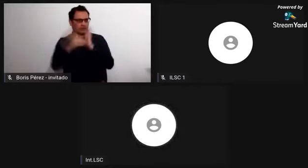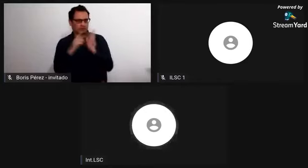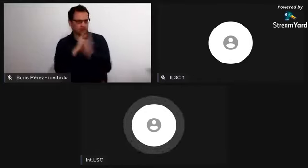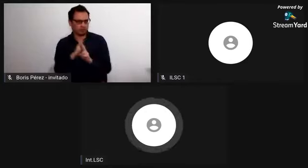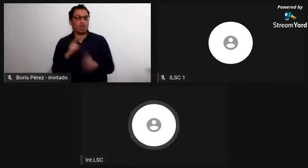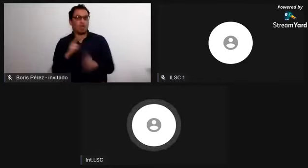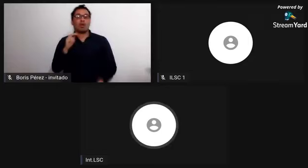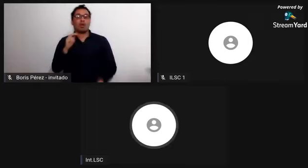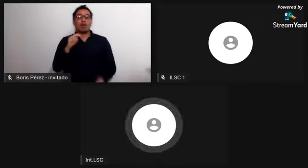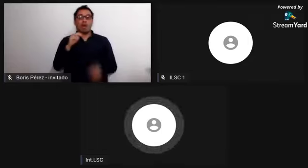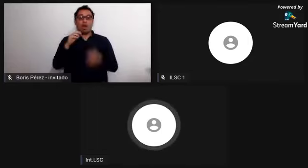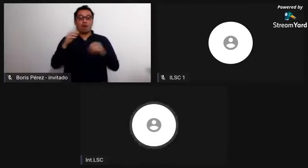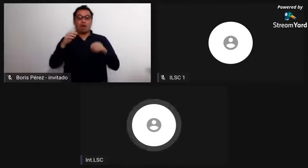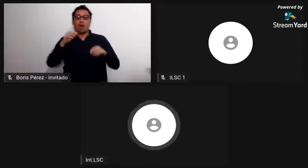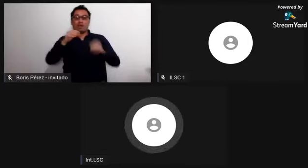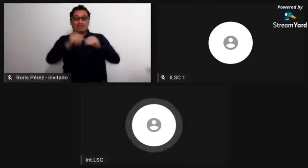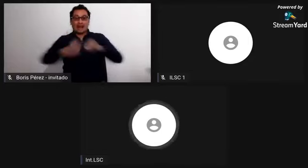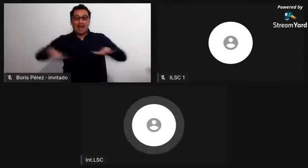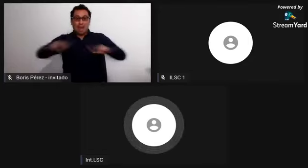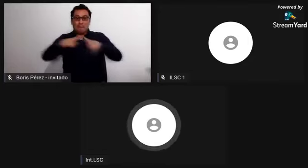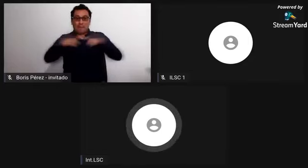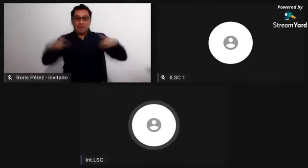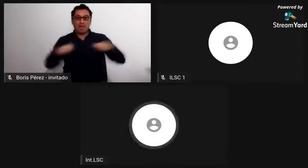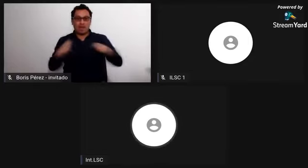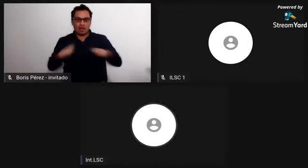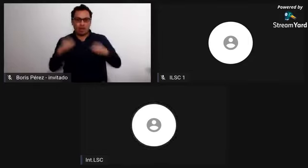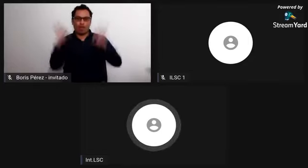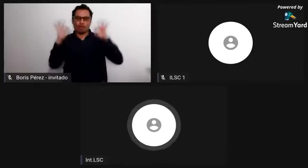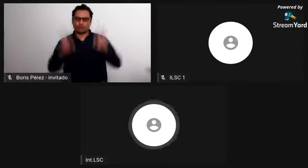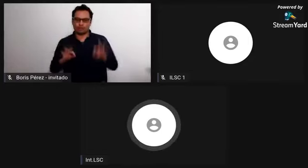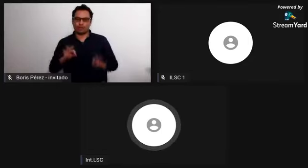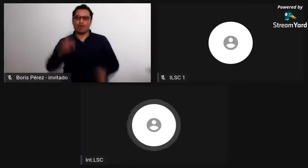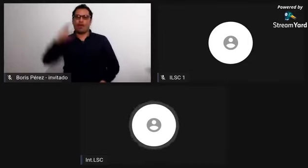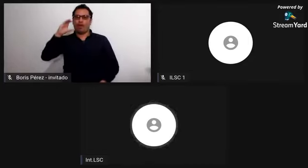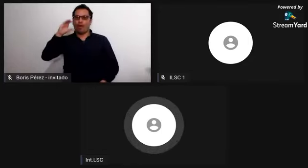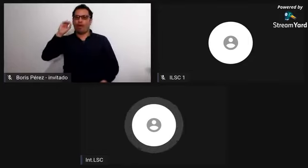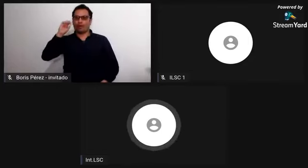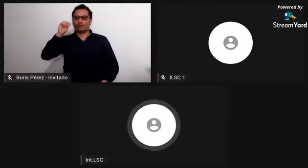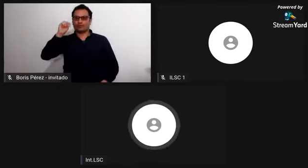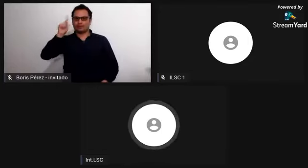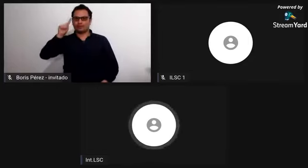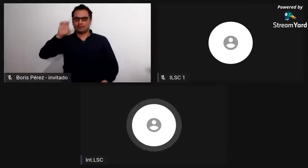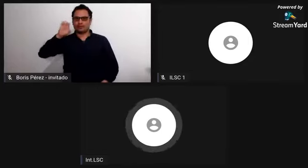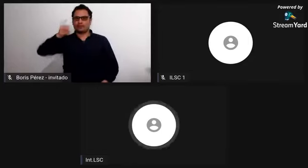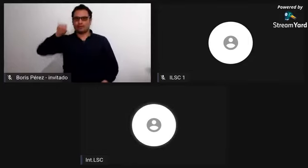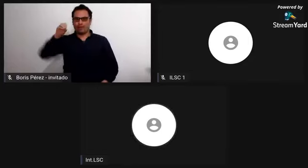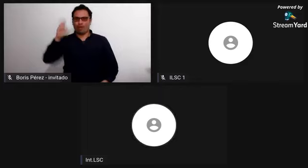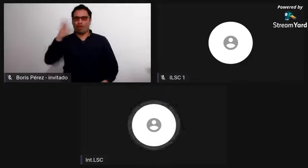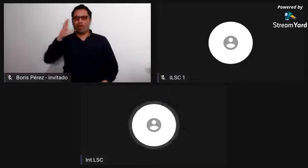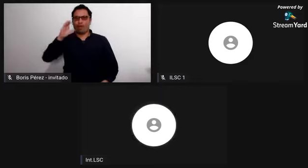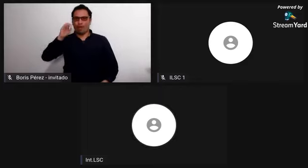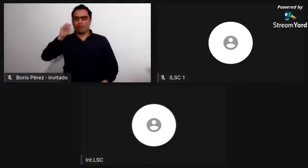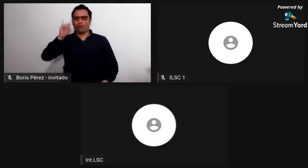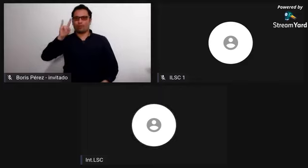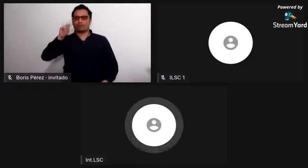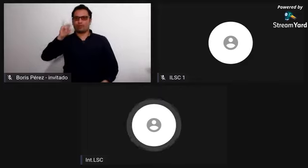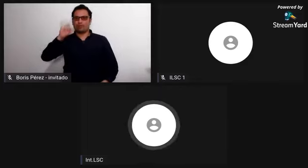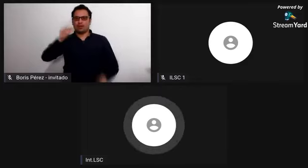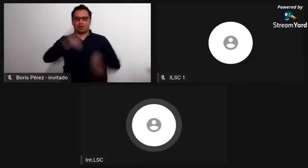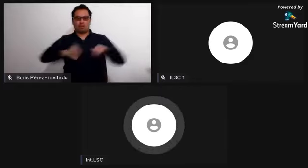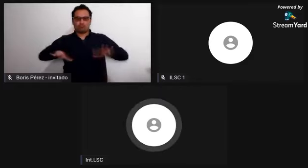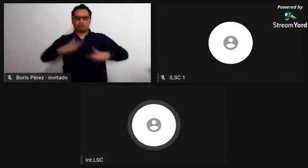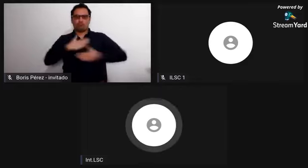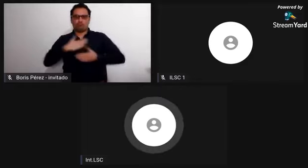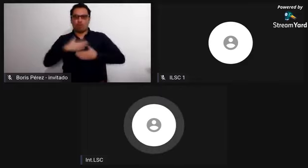y social diferente a la que podemos ver en las ciudades. Los